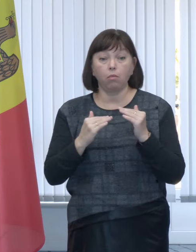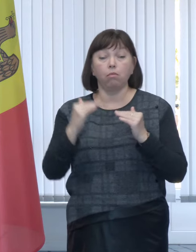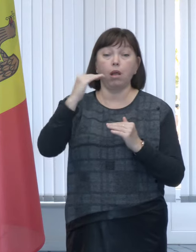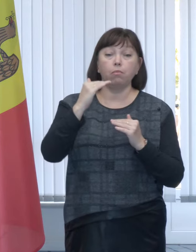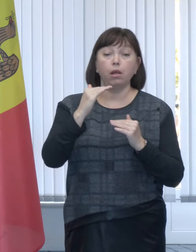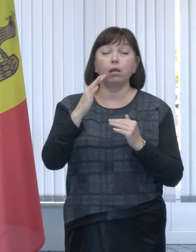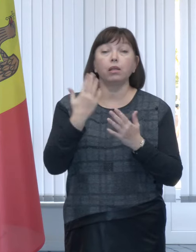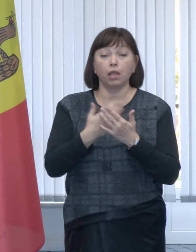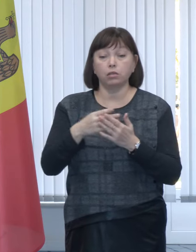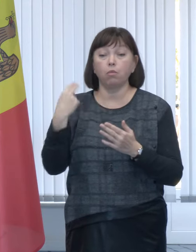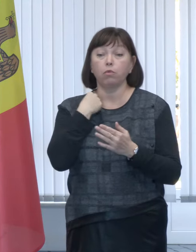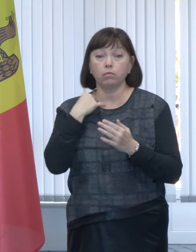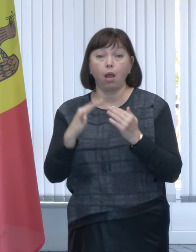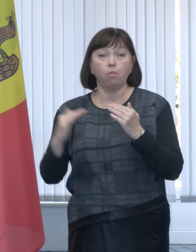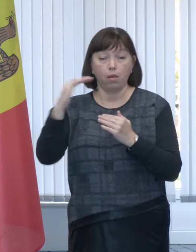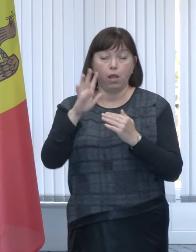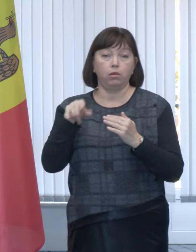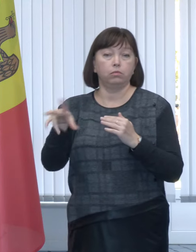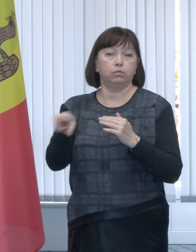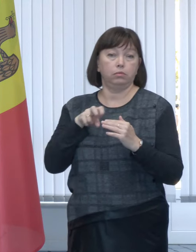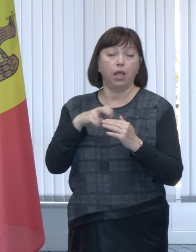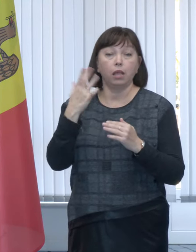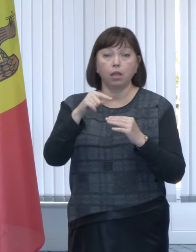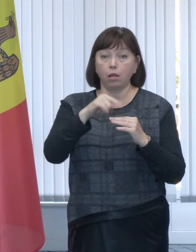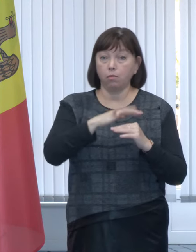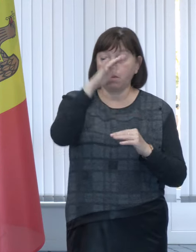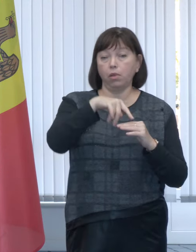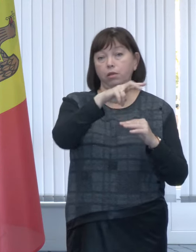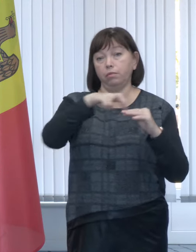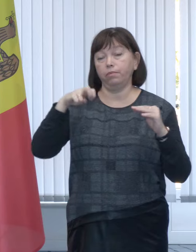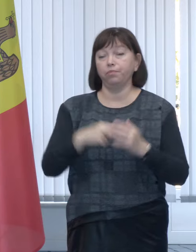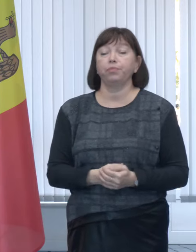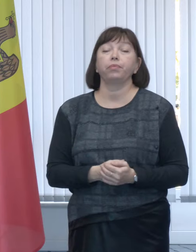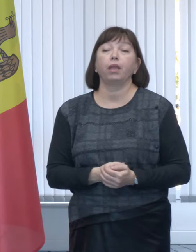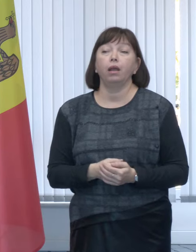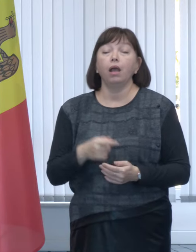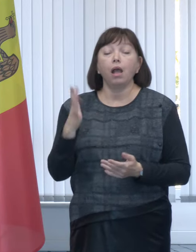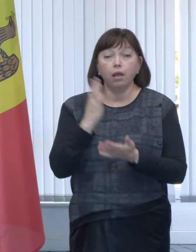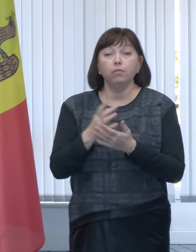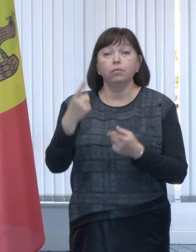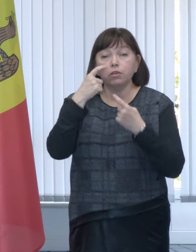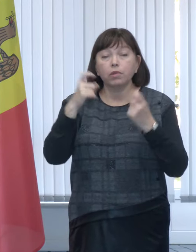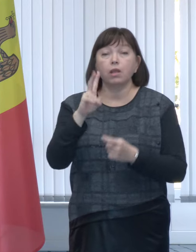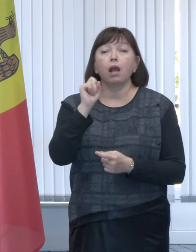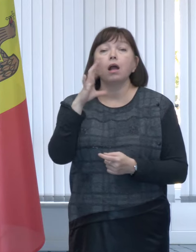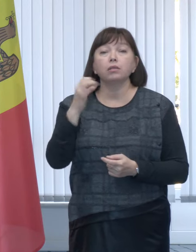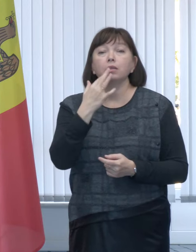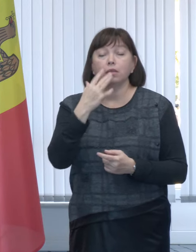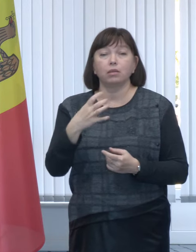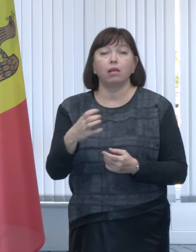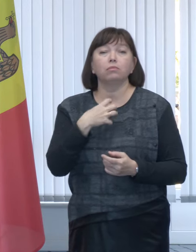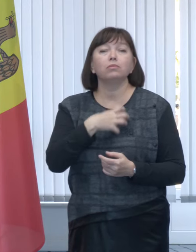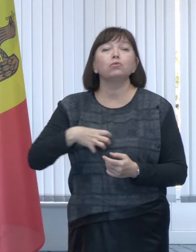de care se va ține cont. Avem acces și la datele deținute de Casa Națională de Asigurări